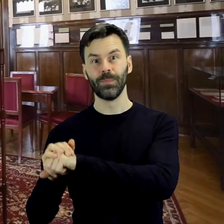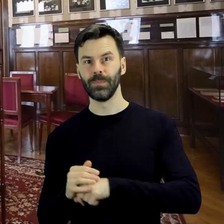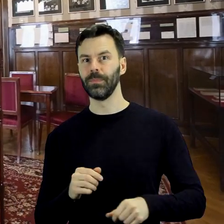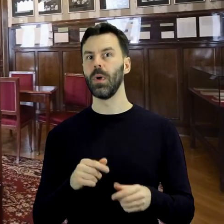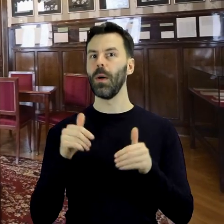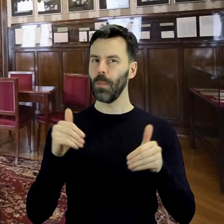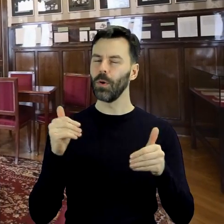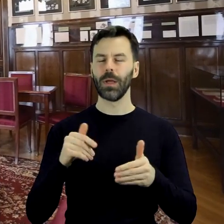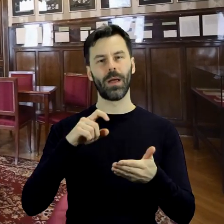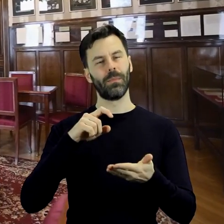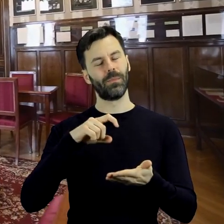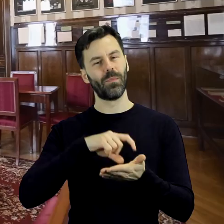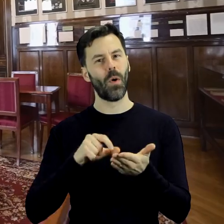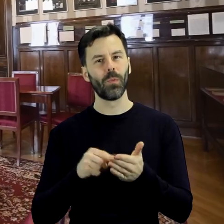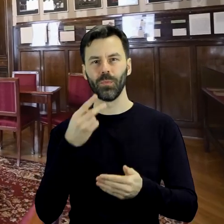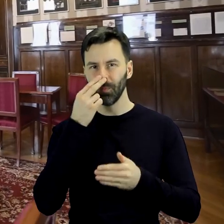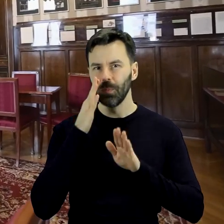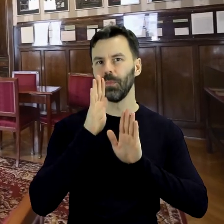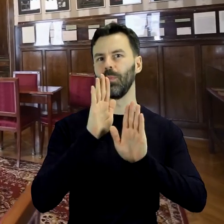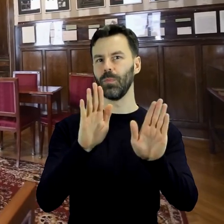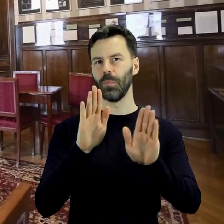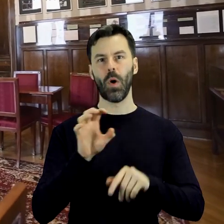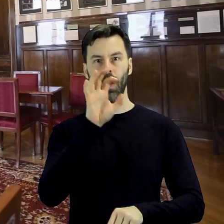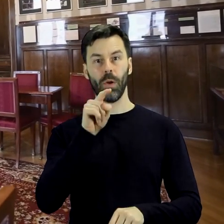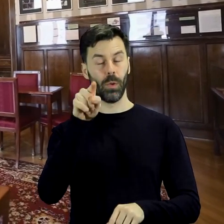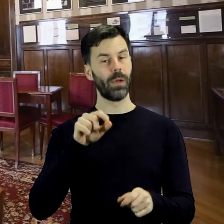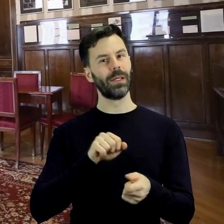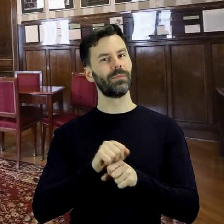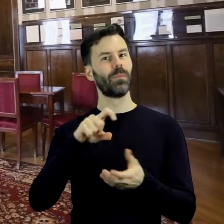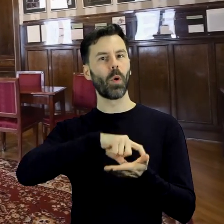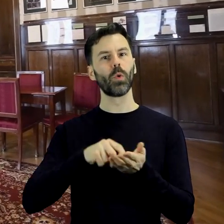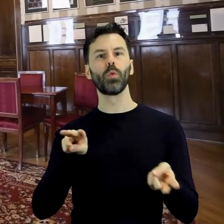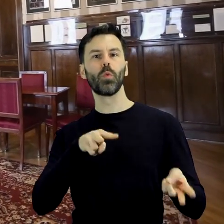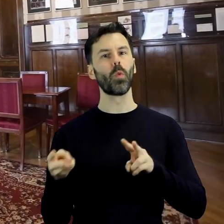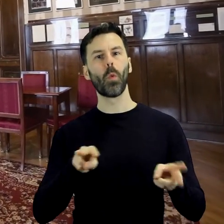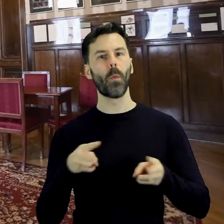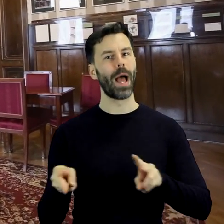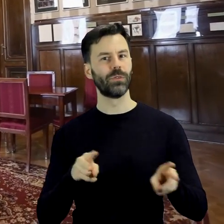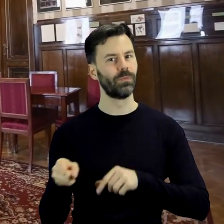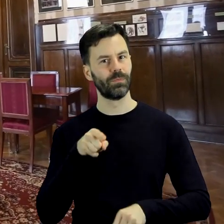właśnie w tym symbolicznym gabinecie tłumacza, stanowiącym część Panteonu Wielkich Łodzian.